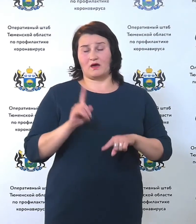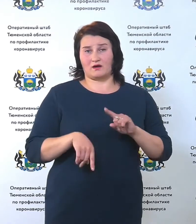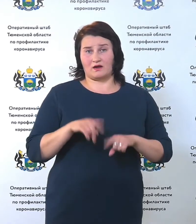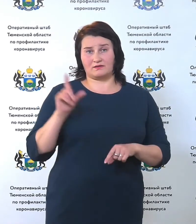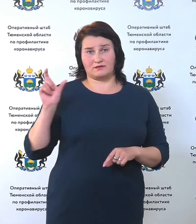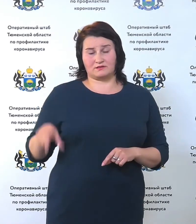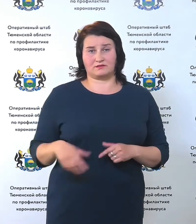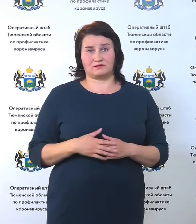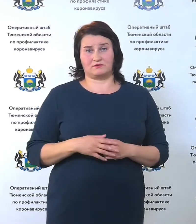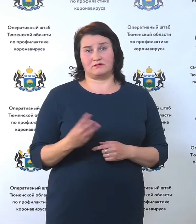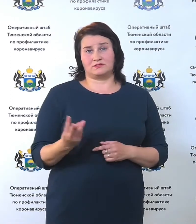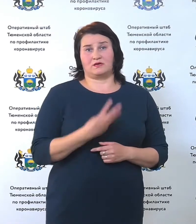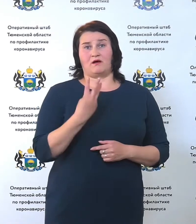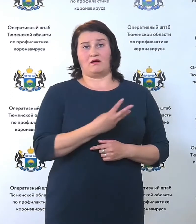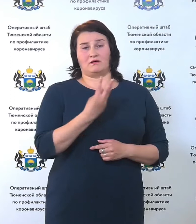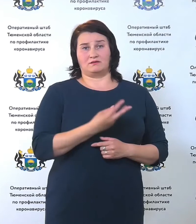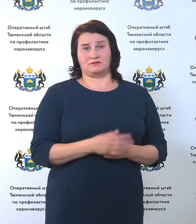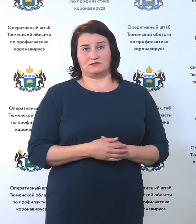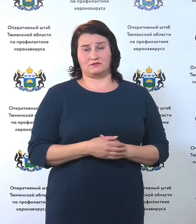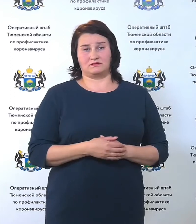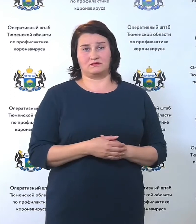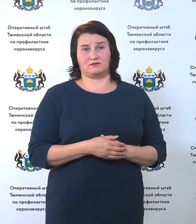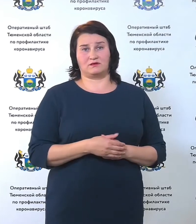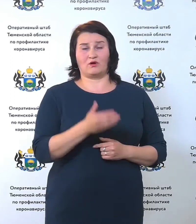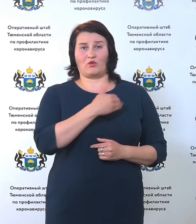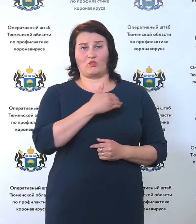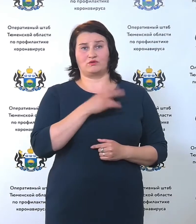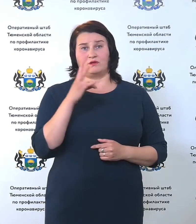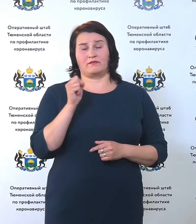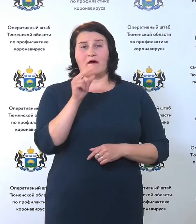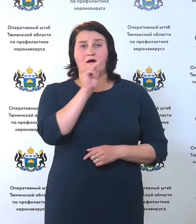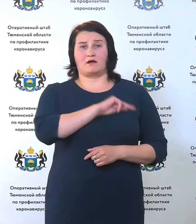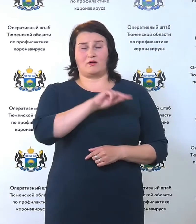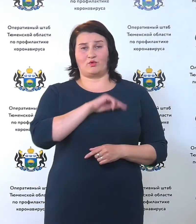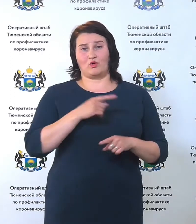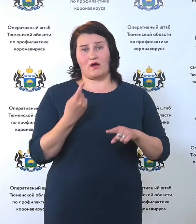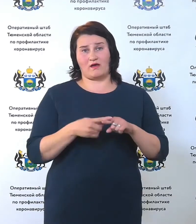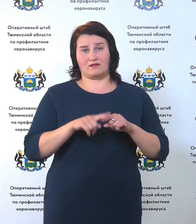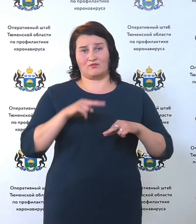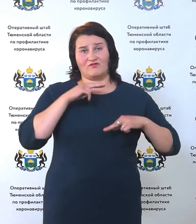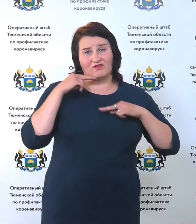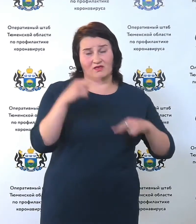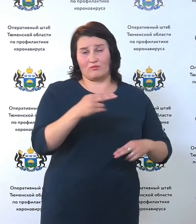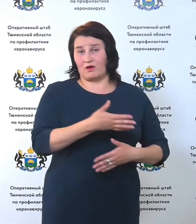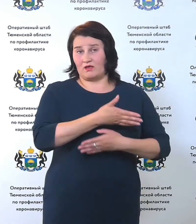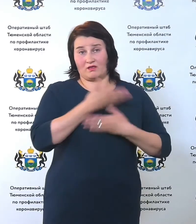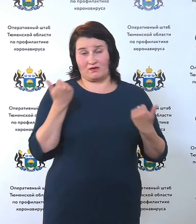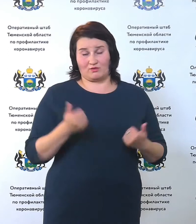Родитель, страстно желая идти на работу, этому симптому не придаёт значения,